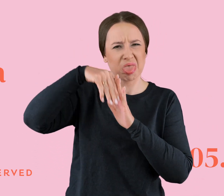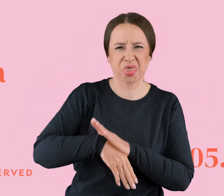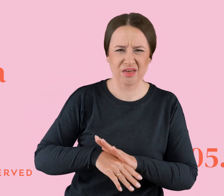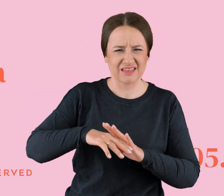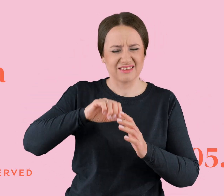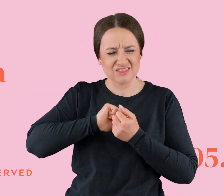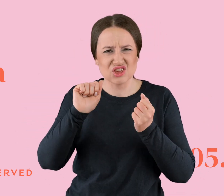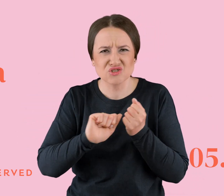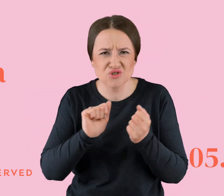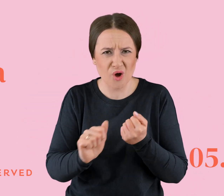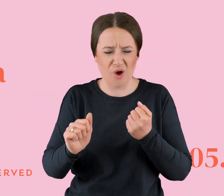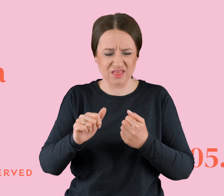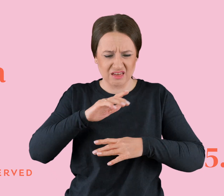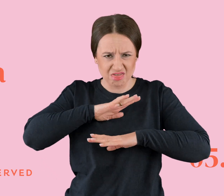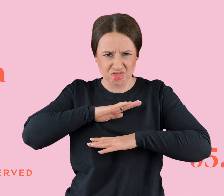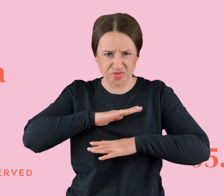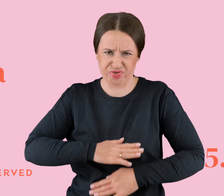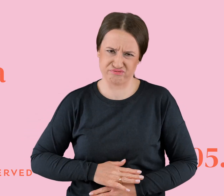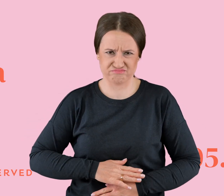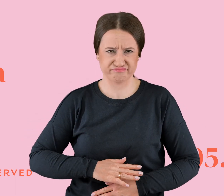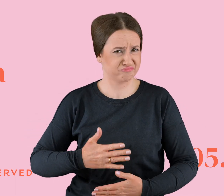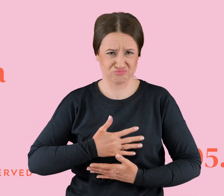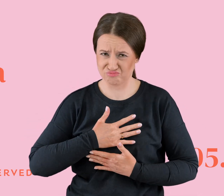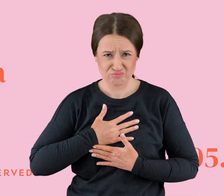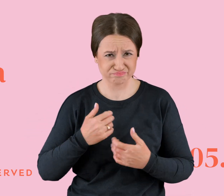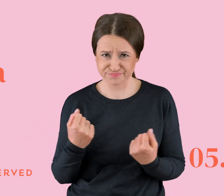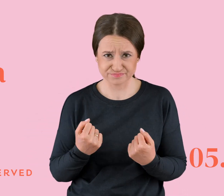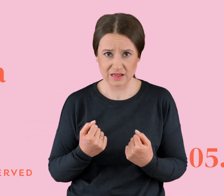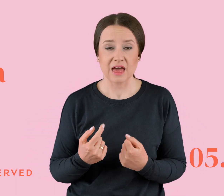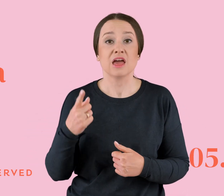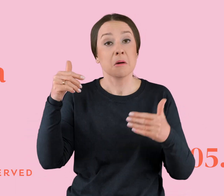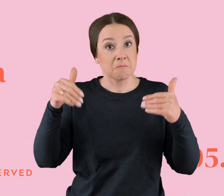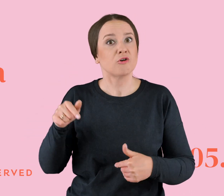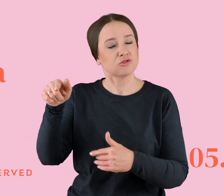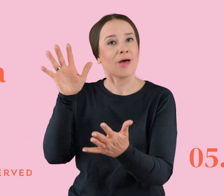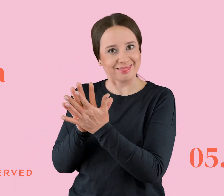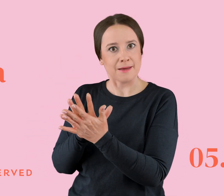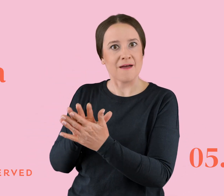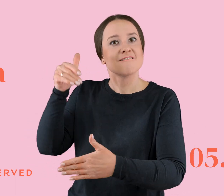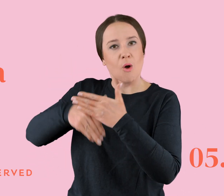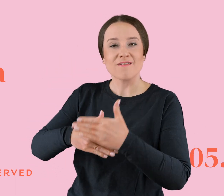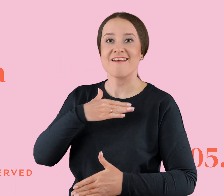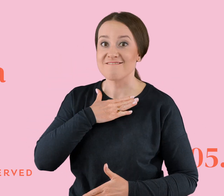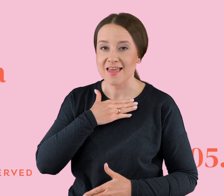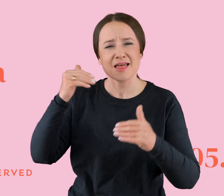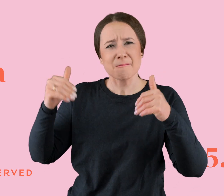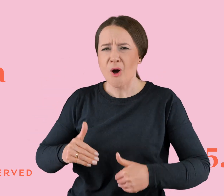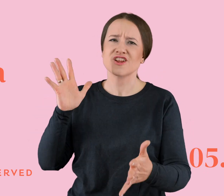sprowadza do pozycji parteru, albo nawet niżej. I to może być typ wychowywany przez wilki, to może być w ogóle typ zmieszany z tym zapominalskim